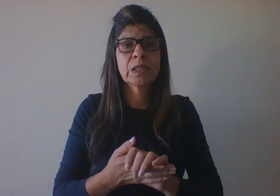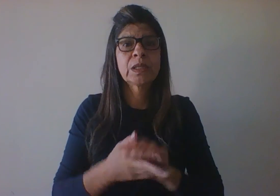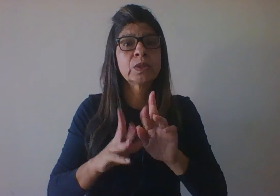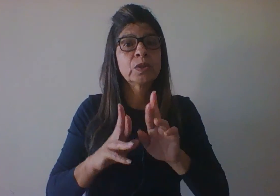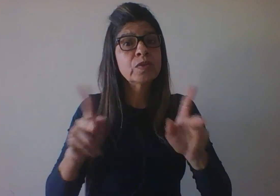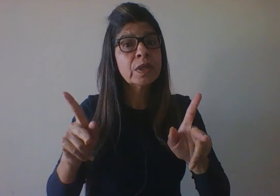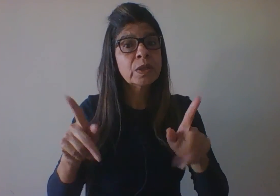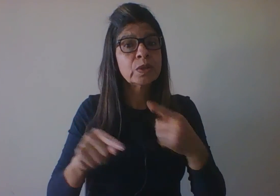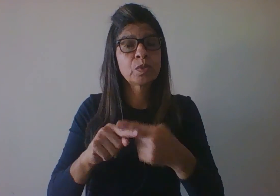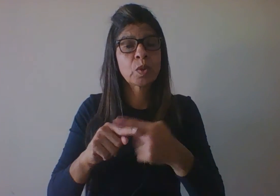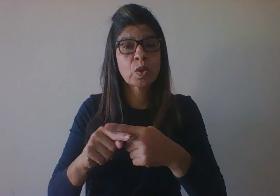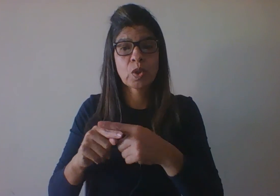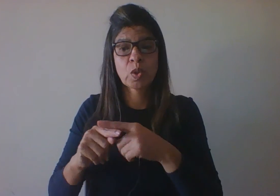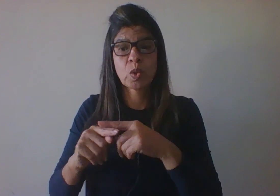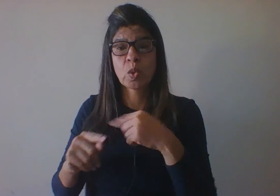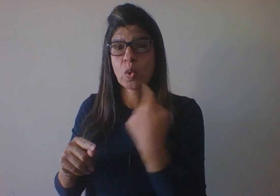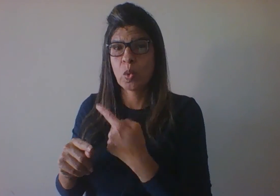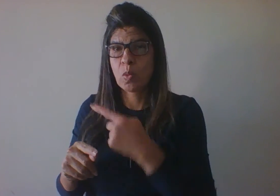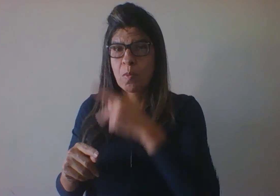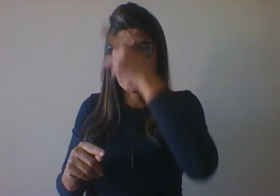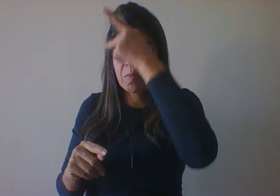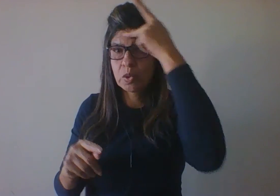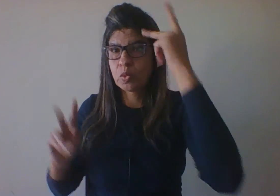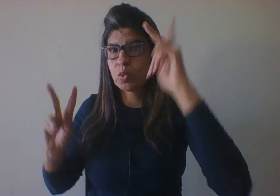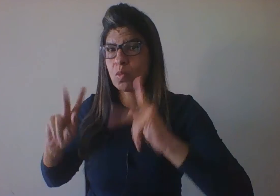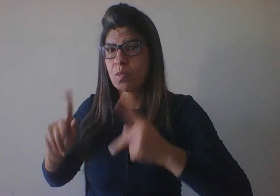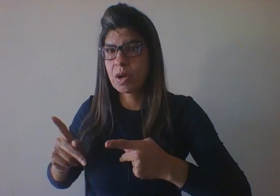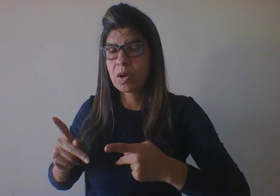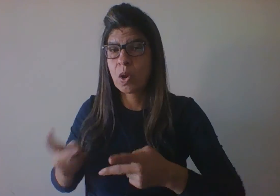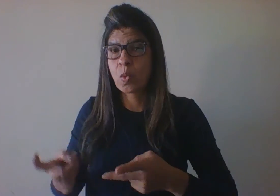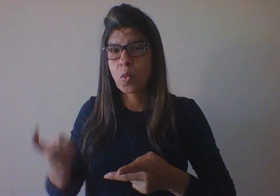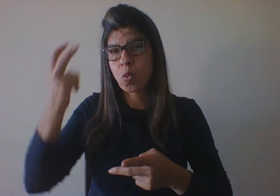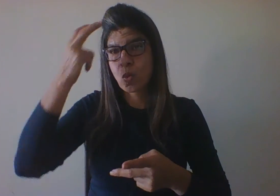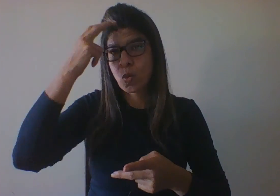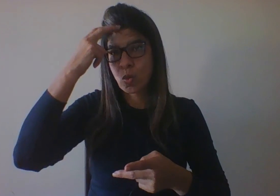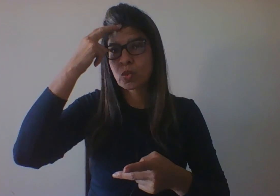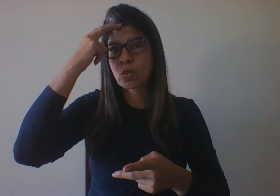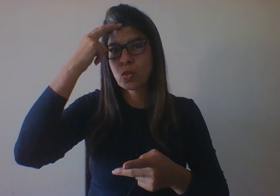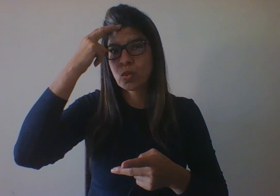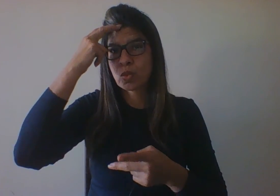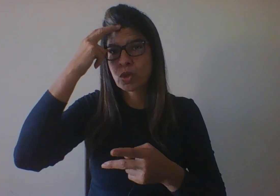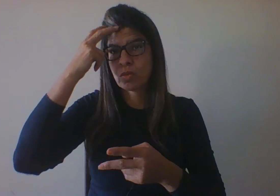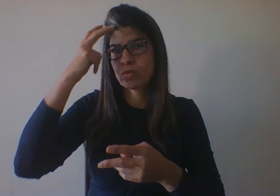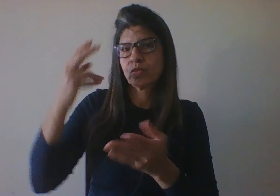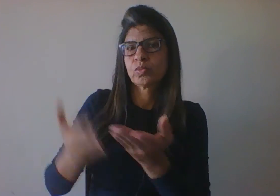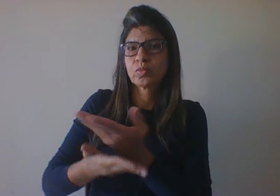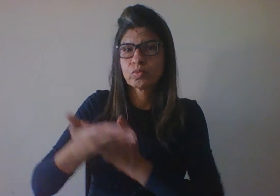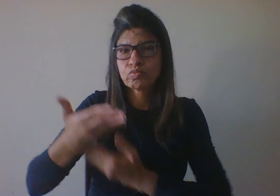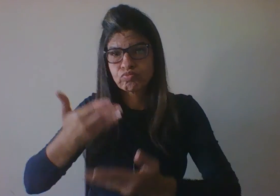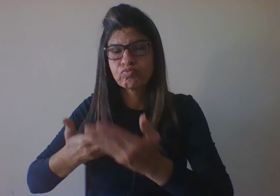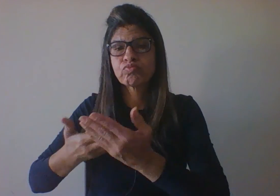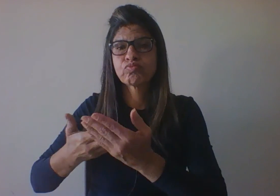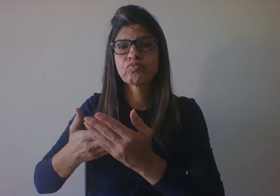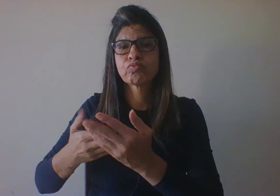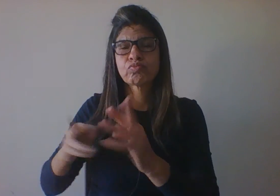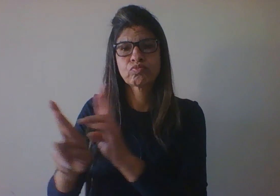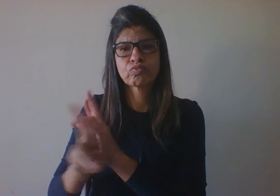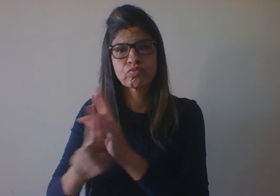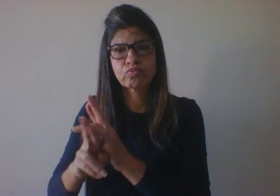Isso quer dizer que o lugar onde nós nascemos, o lugar onde nós vivemos, a